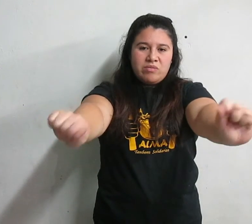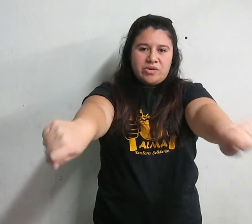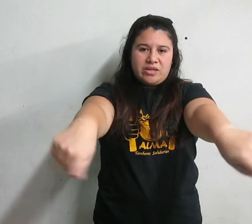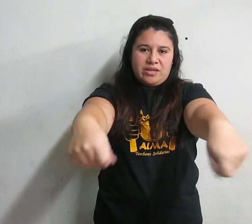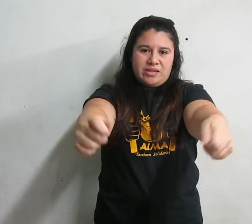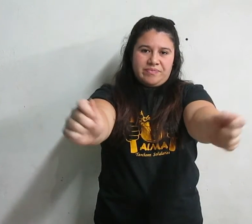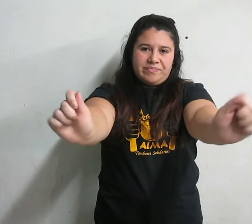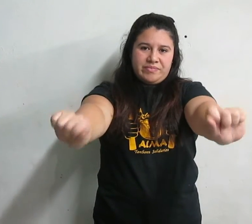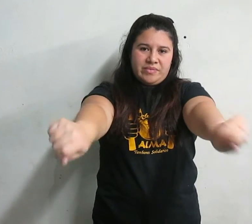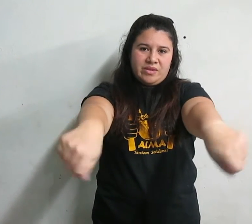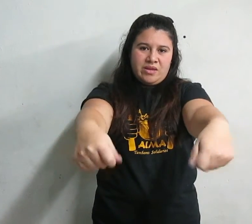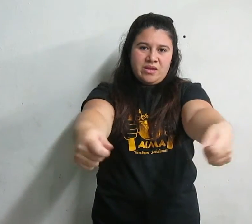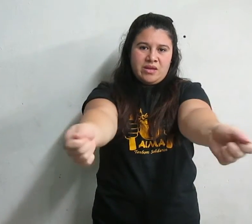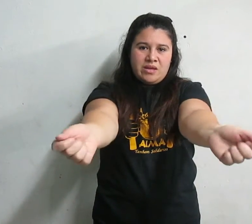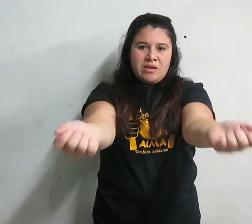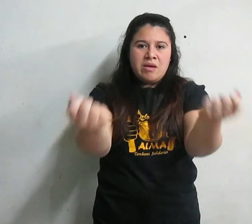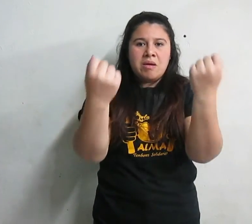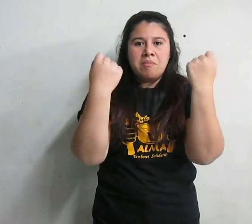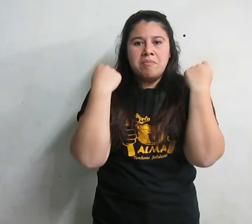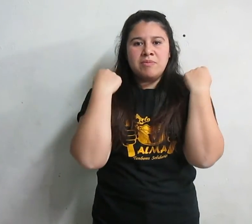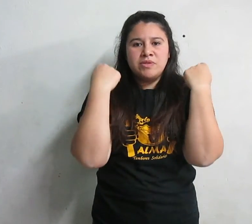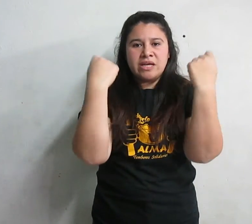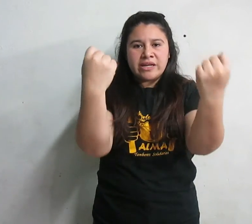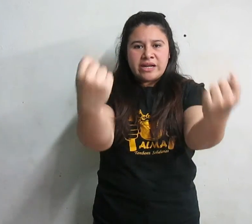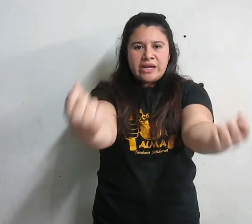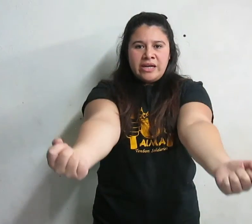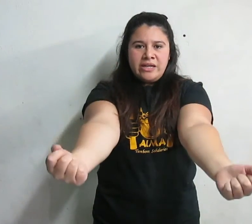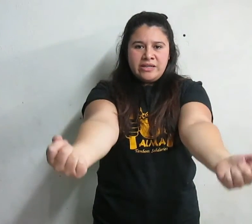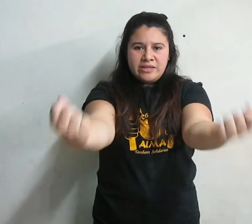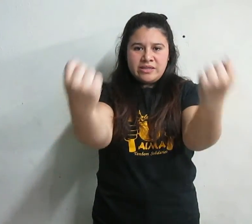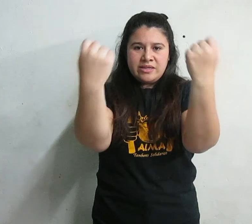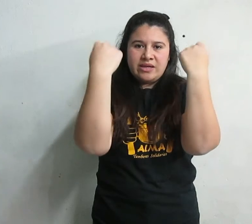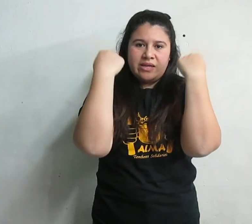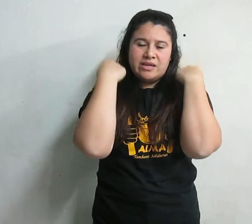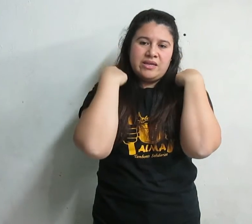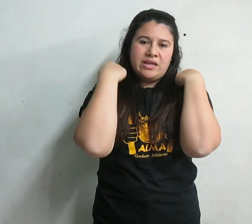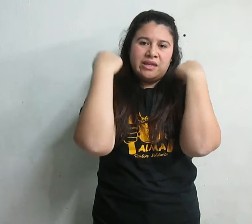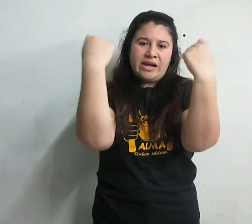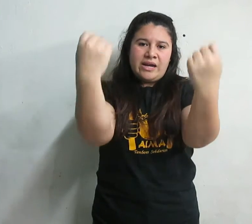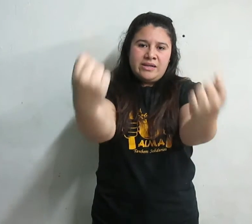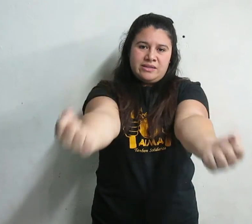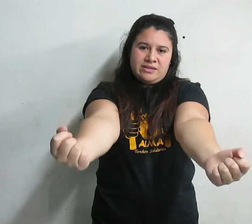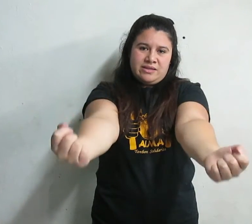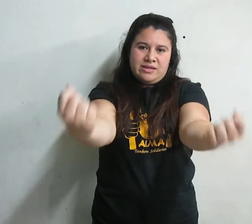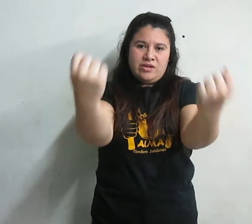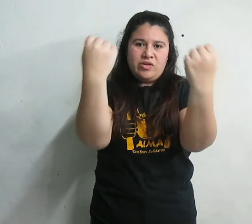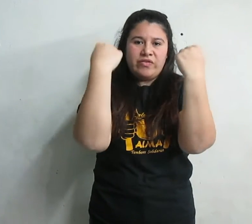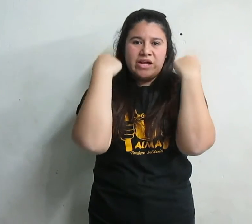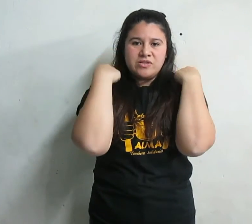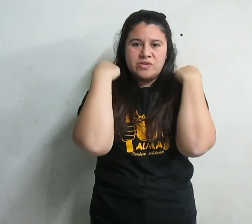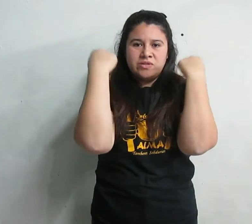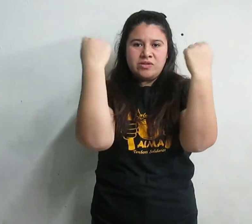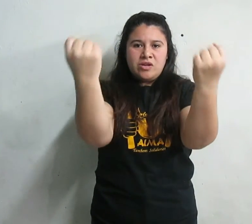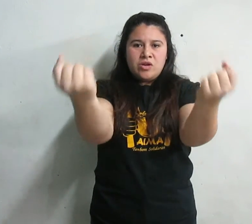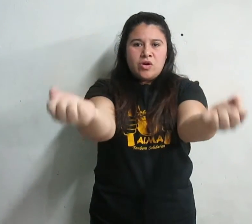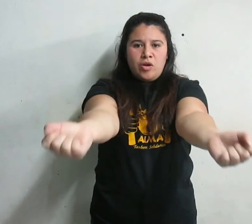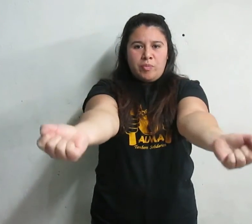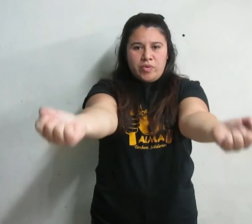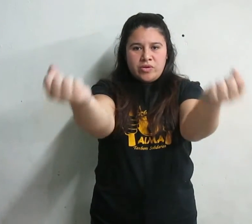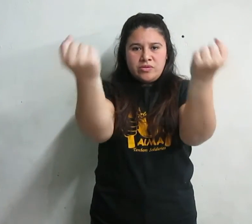importante. Vamos a retraer y estirar los brazos con los puños,